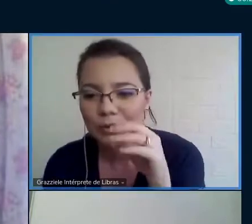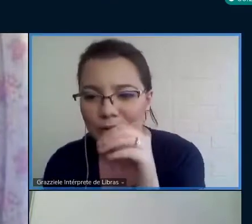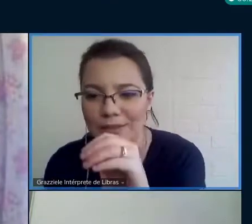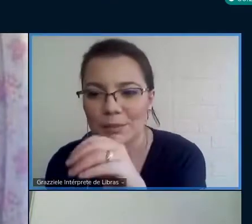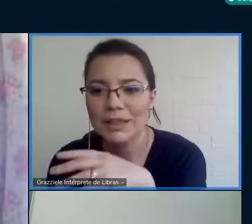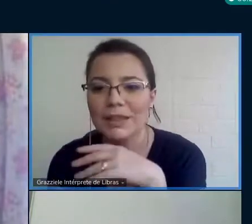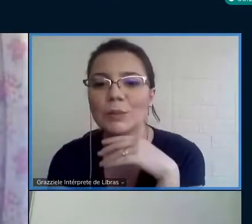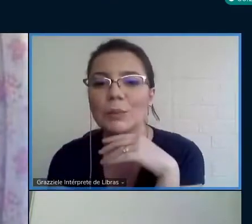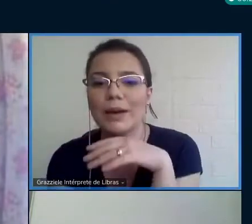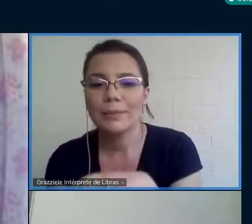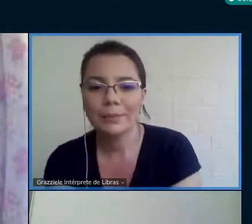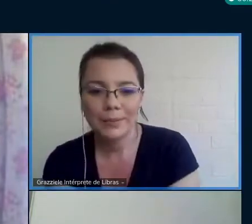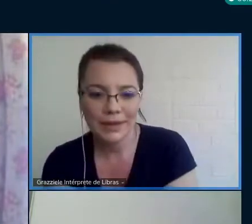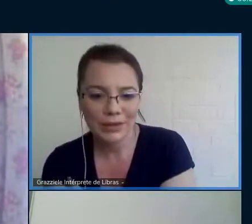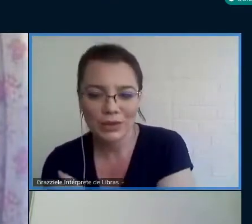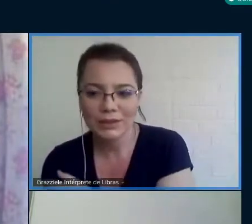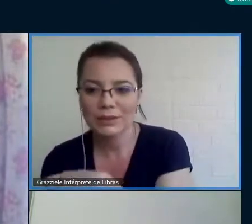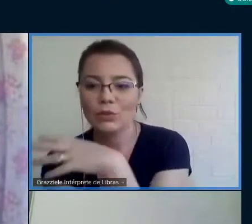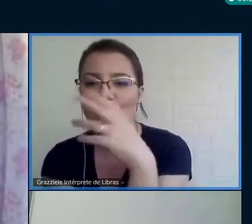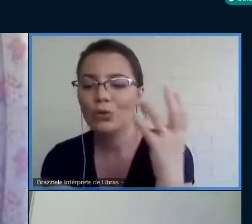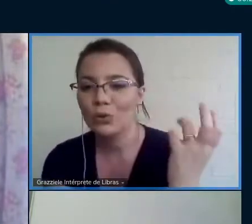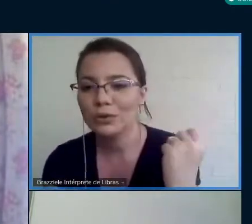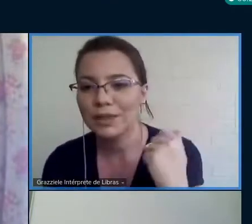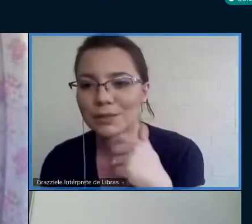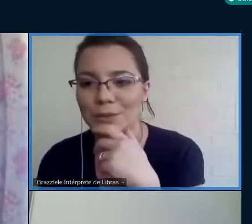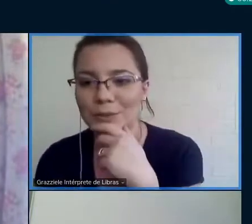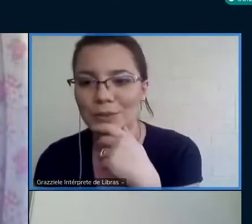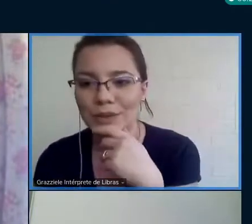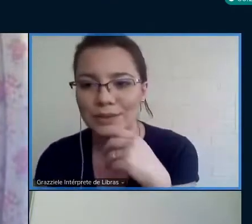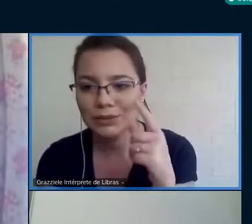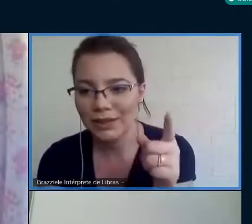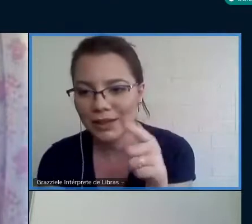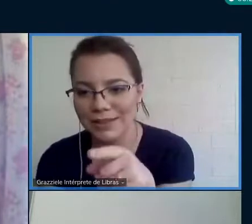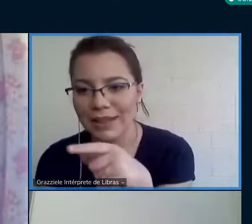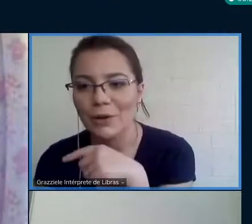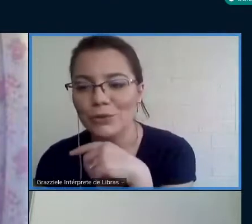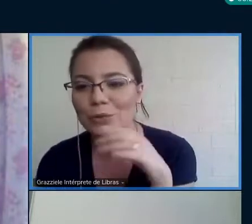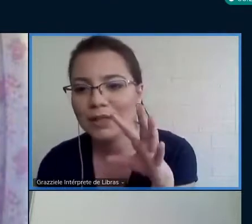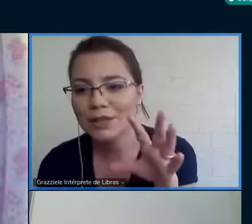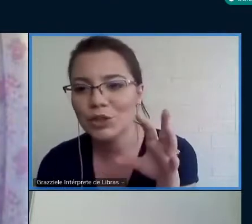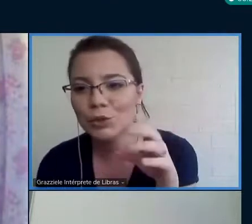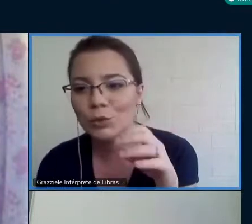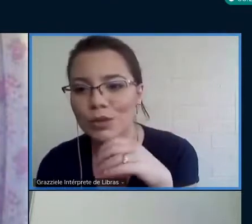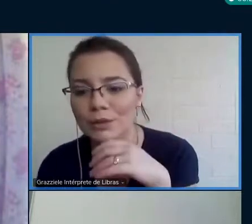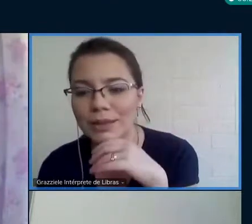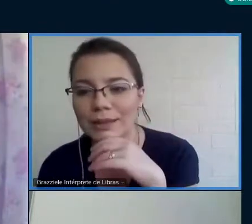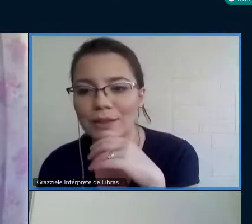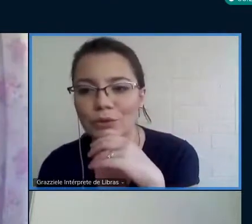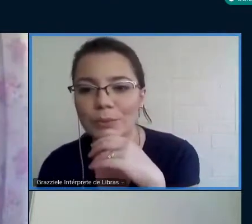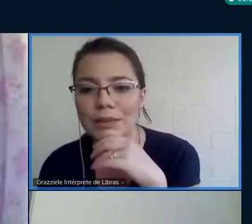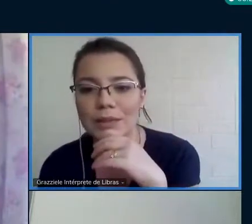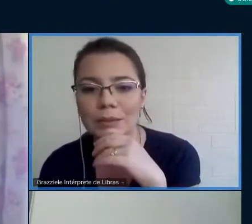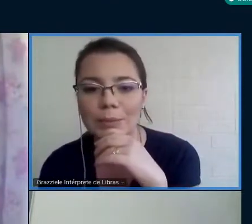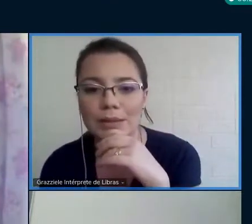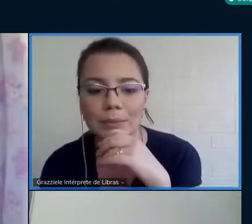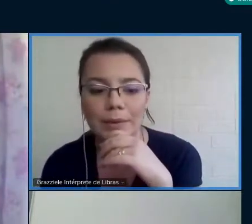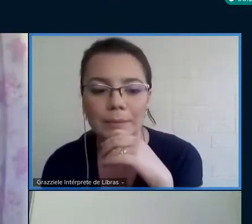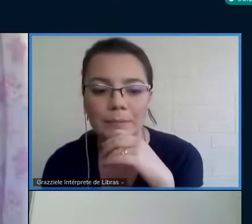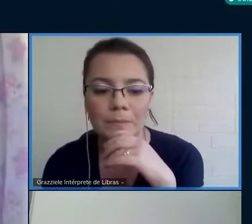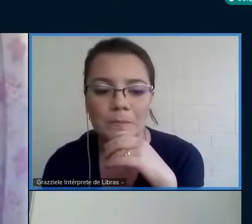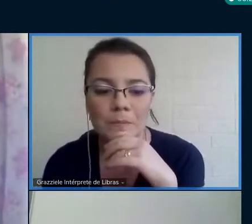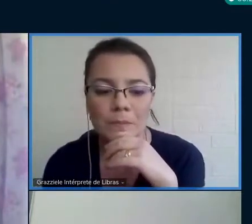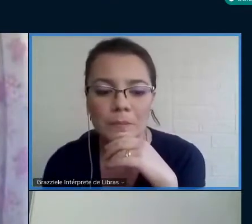Então, explicando para a Carolina qual foi o contexto. dela sem áudio, mas a gente conseguiu entender a informação.